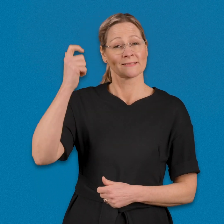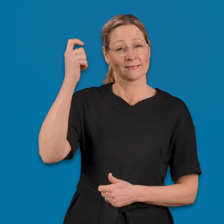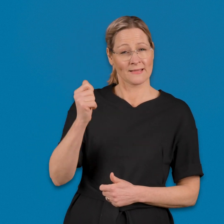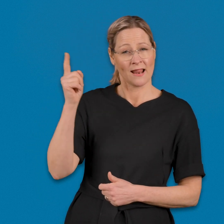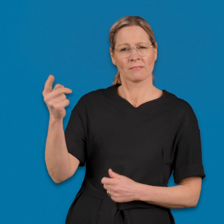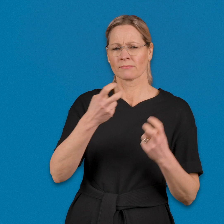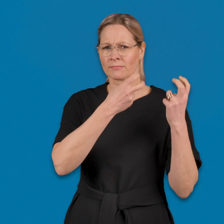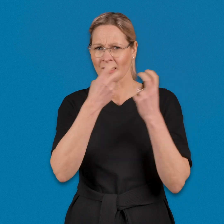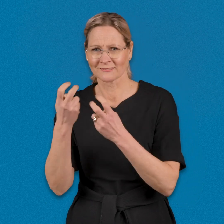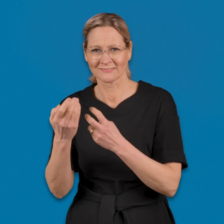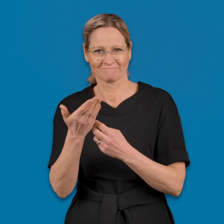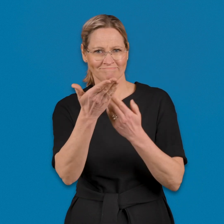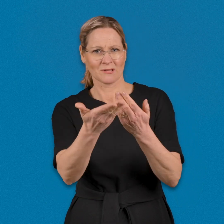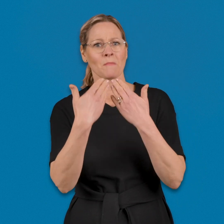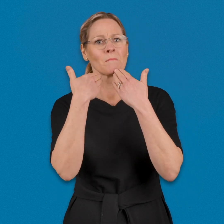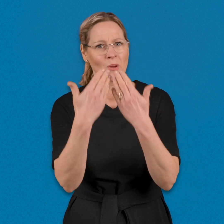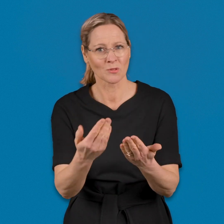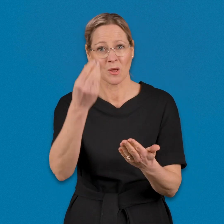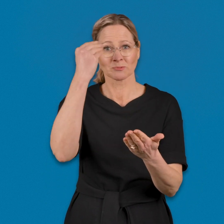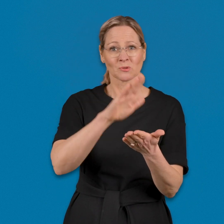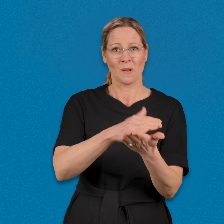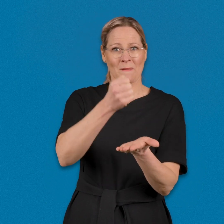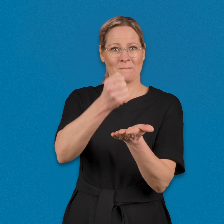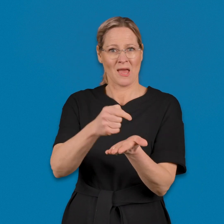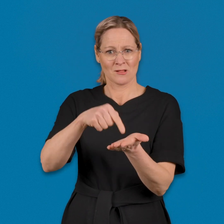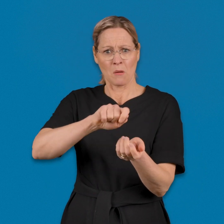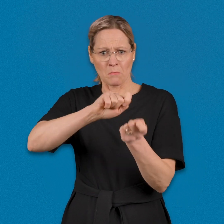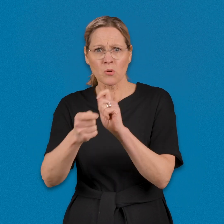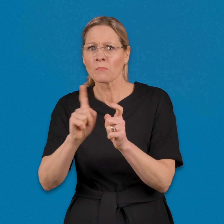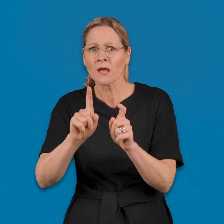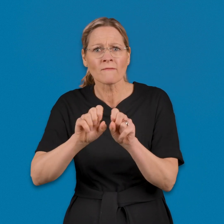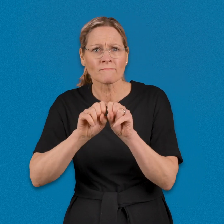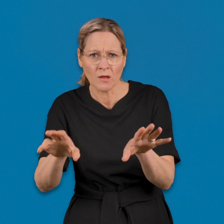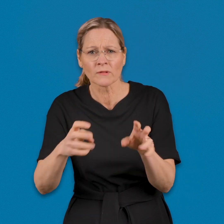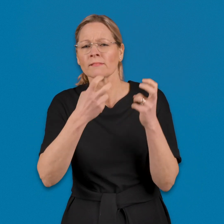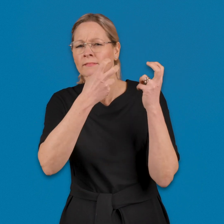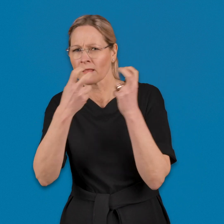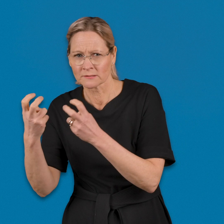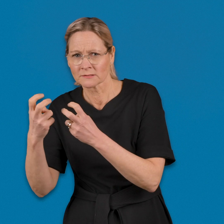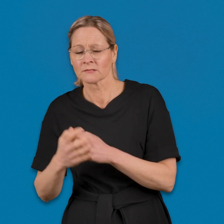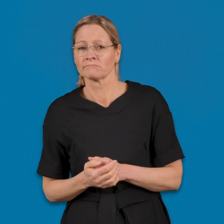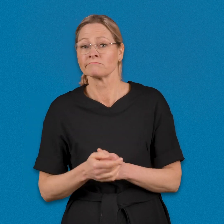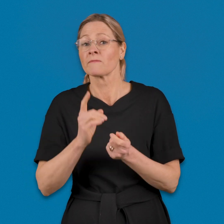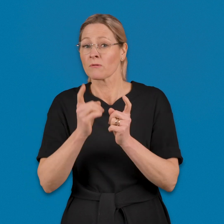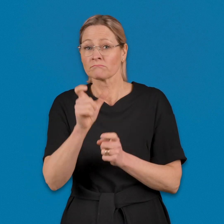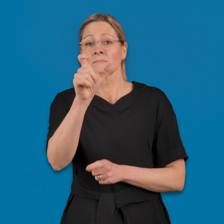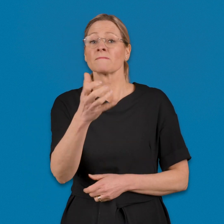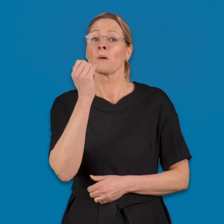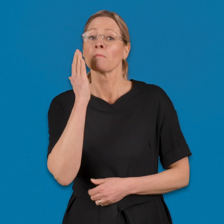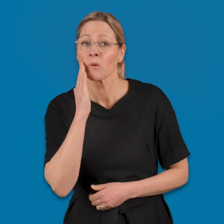Kela tarkistaa, miten muutos vaikuttaa sinulle myönnettyyn opiskelutulkkauspäätökseen. Sinua